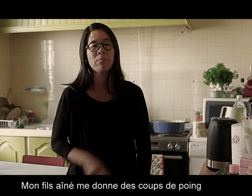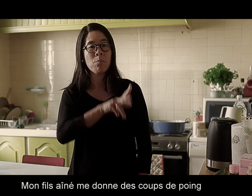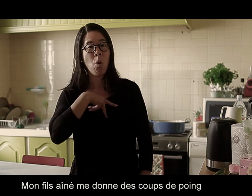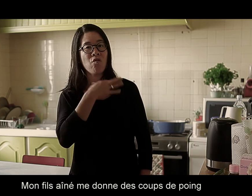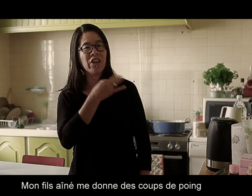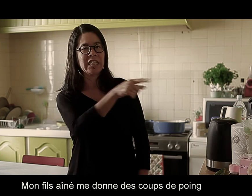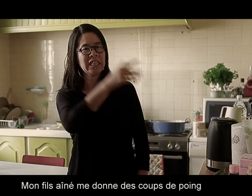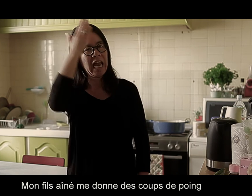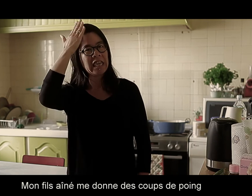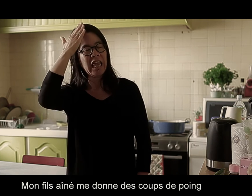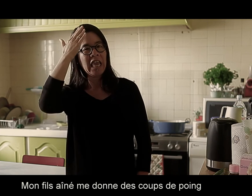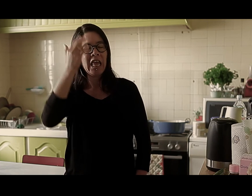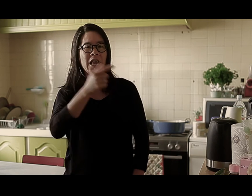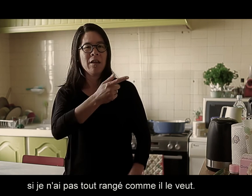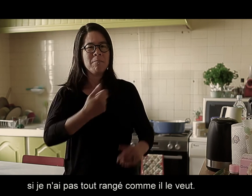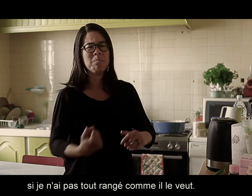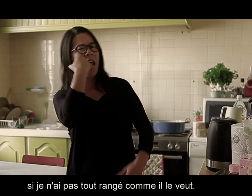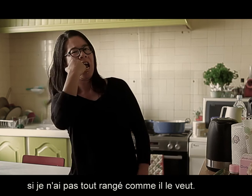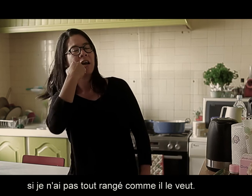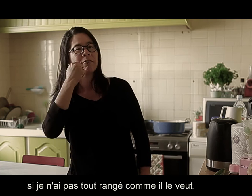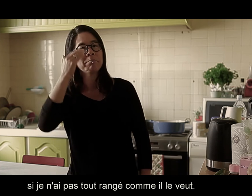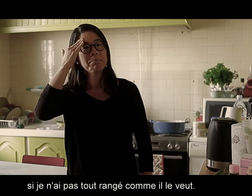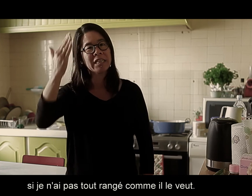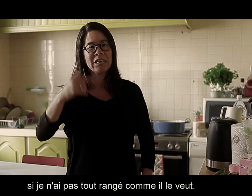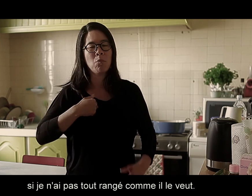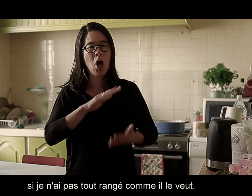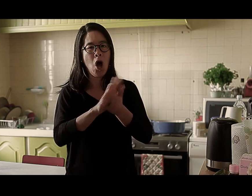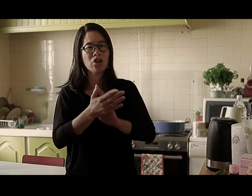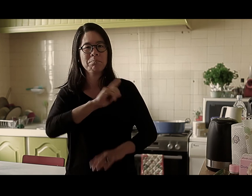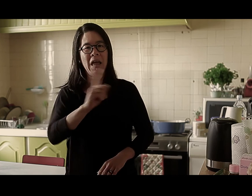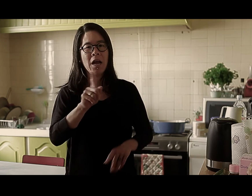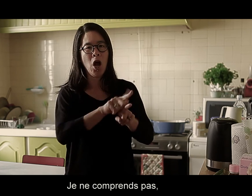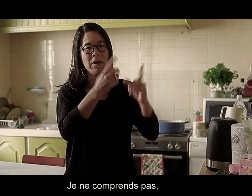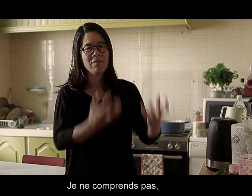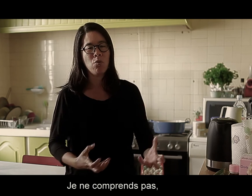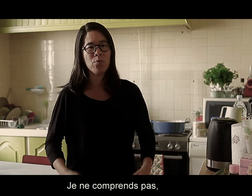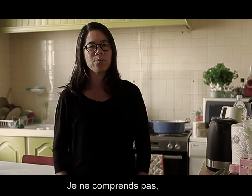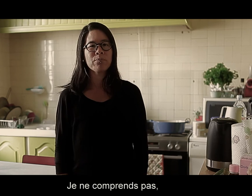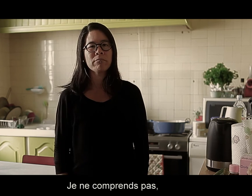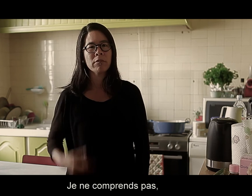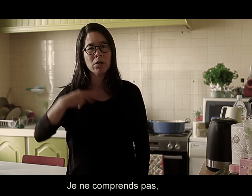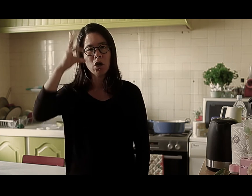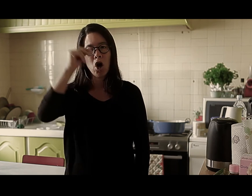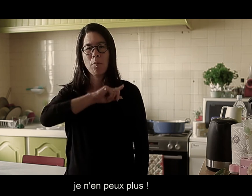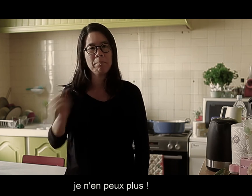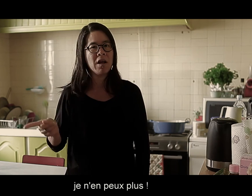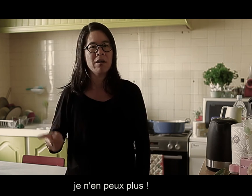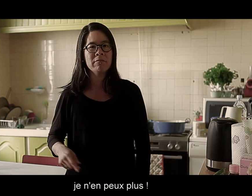fils aîné me donne des coups de poing si je n'ai pas tout rangé comme il le veut. Je ne comprends pas, je n'en peux